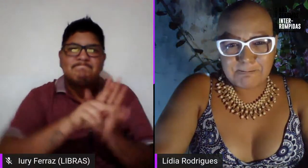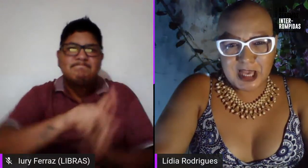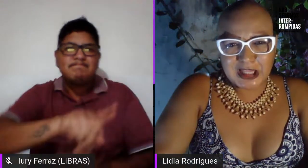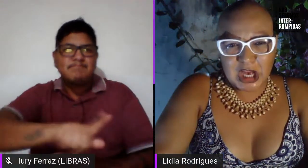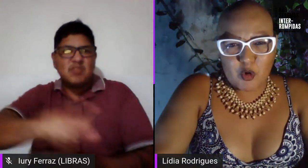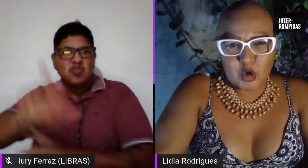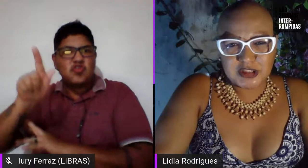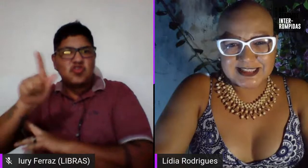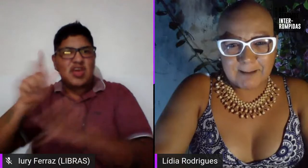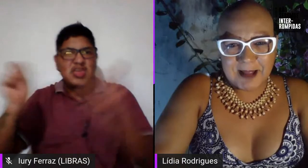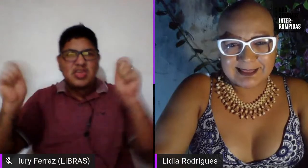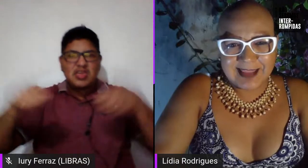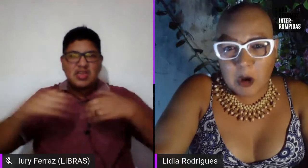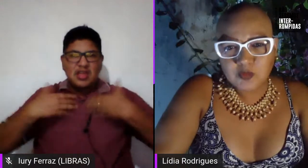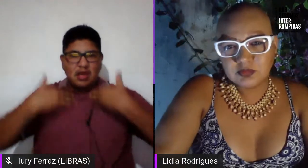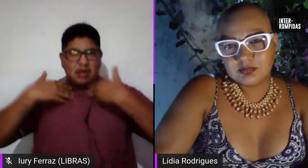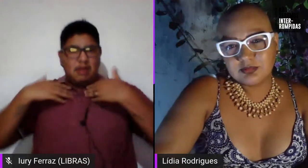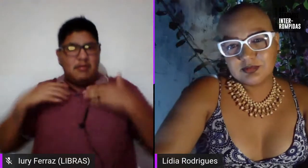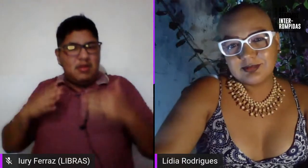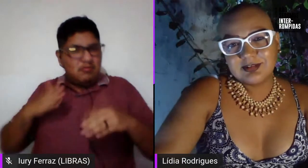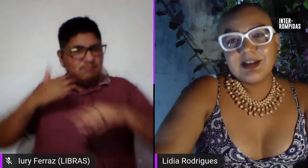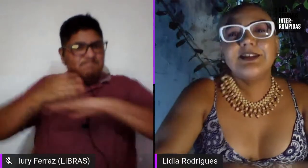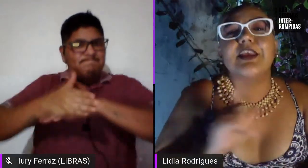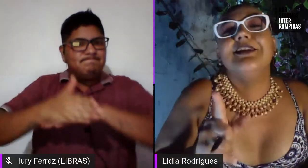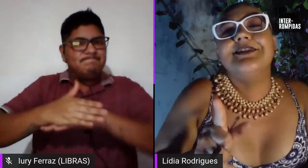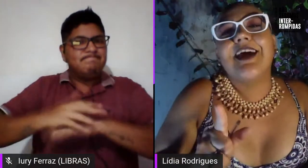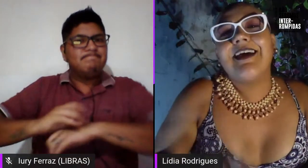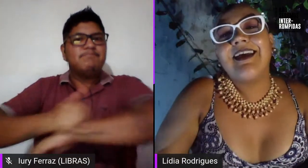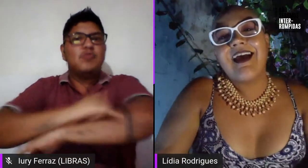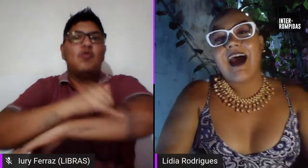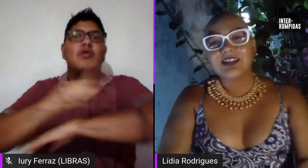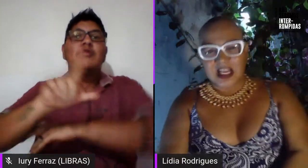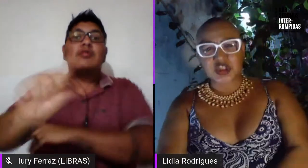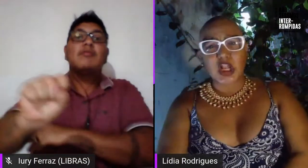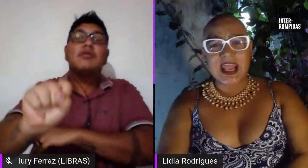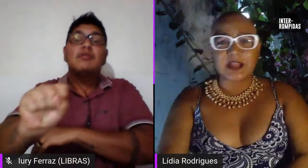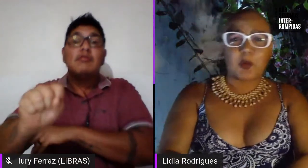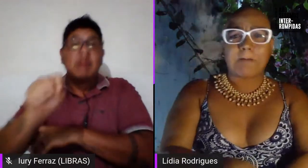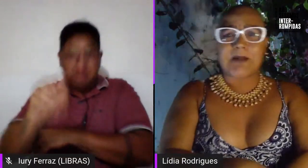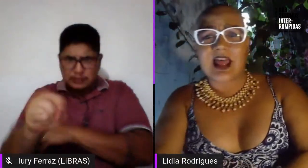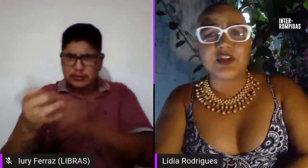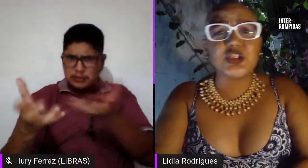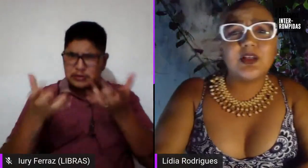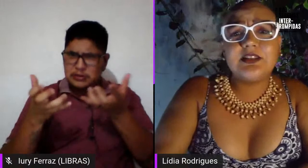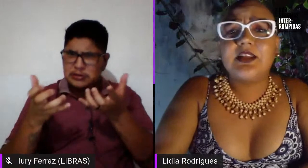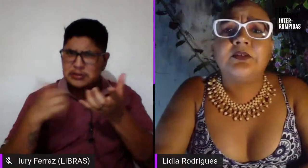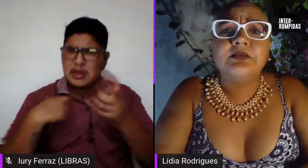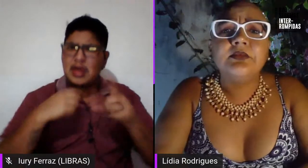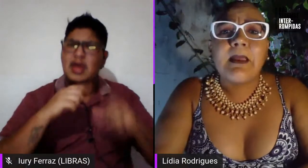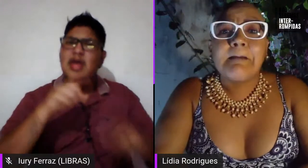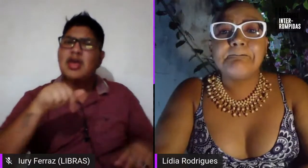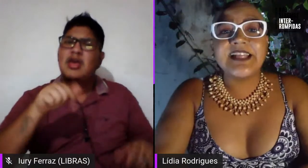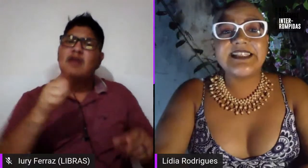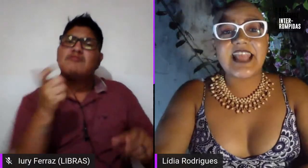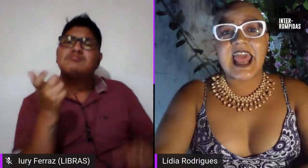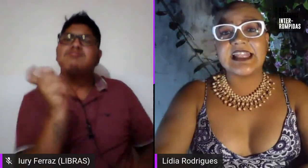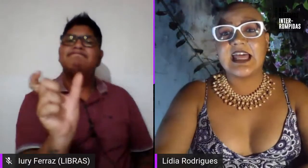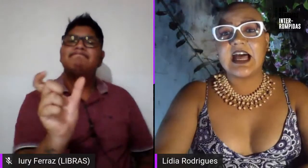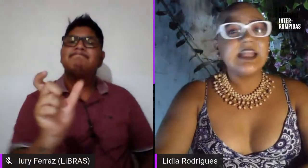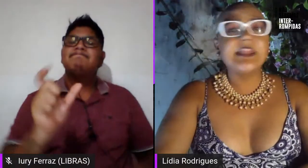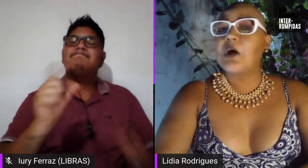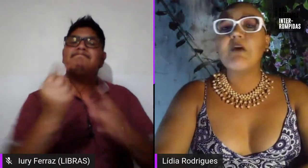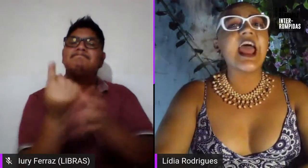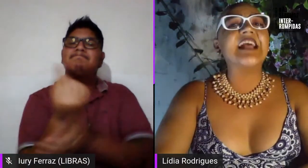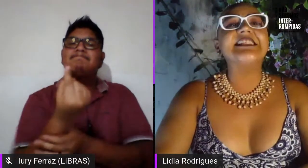me caber preta gordo e sapatão se quiser até soleto a palavra solidão mas